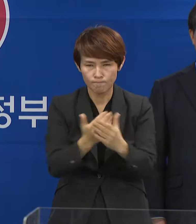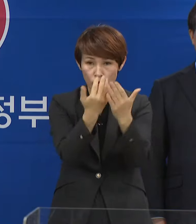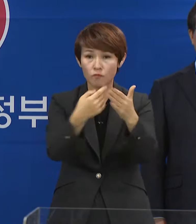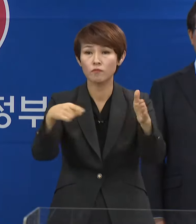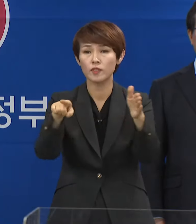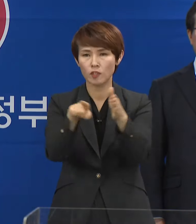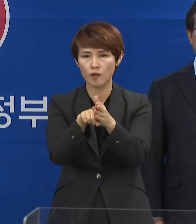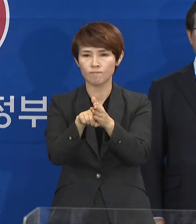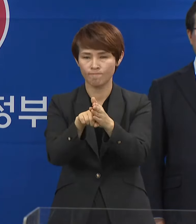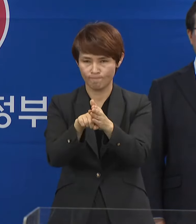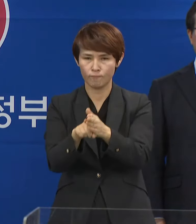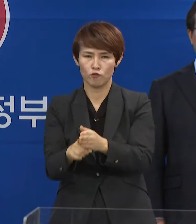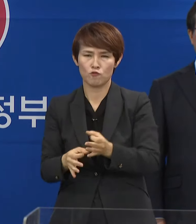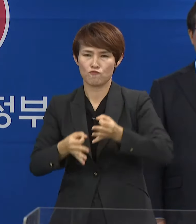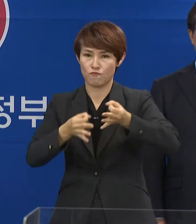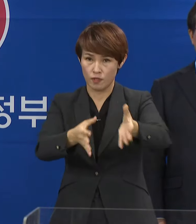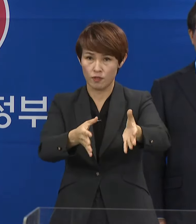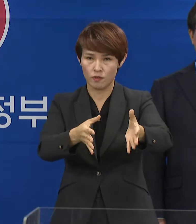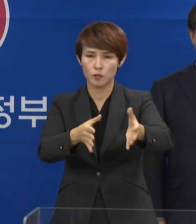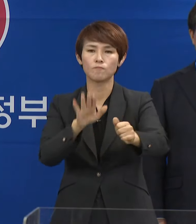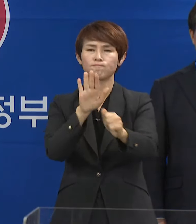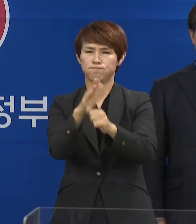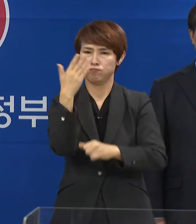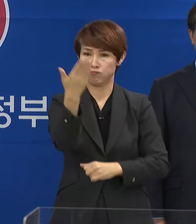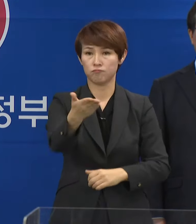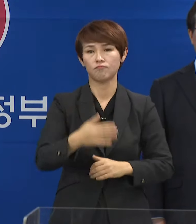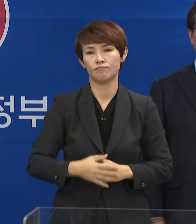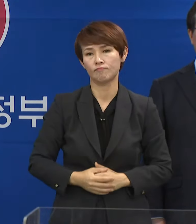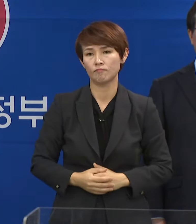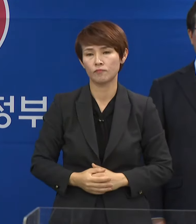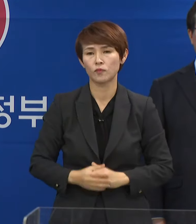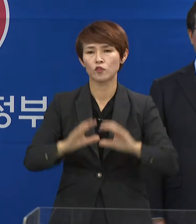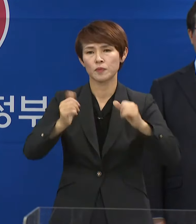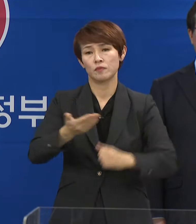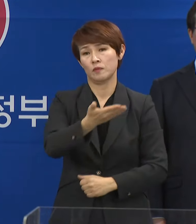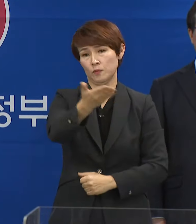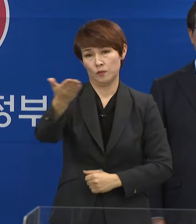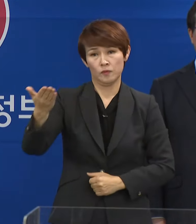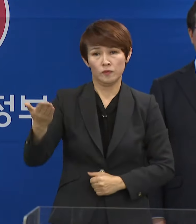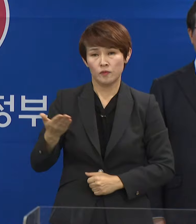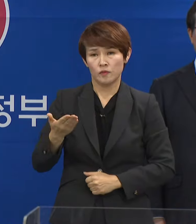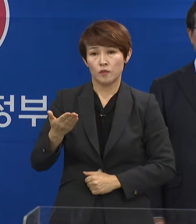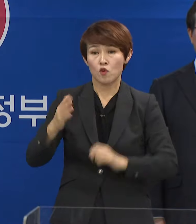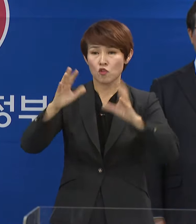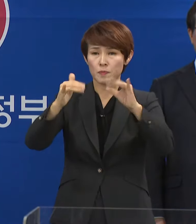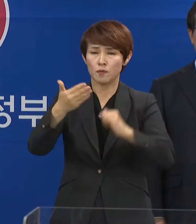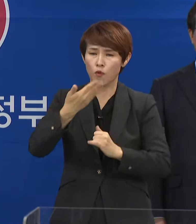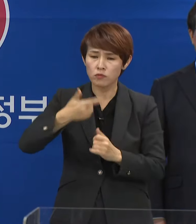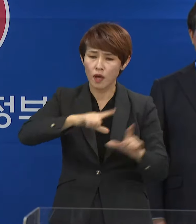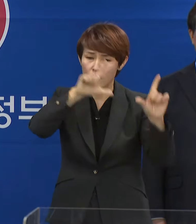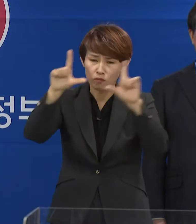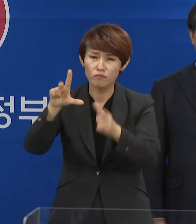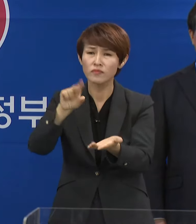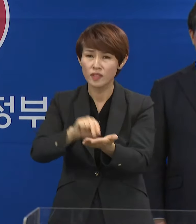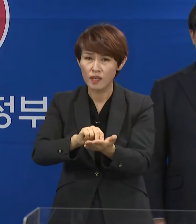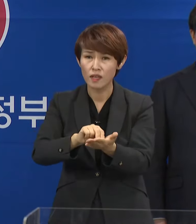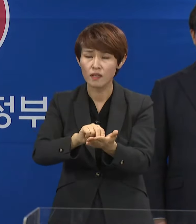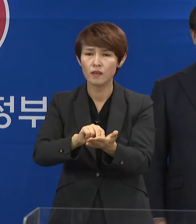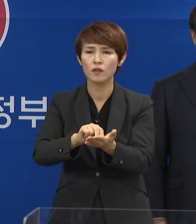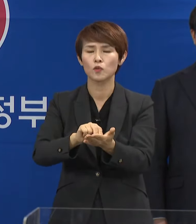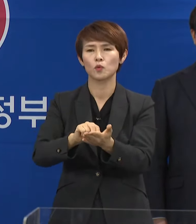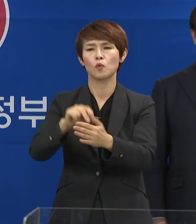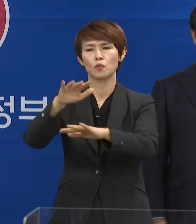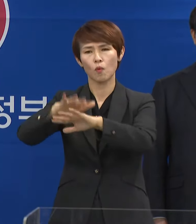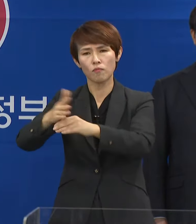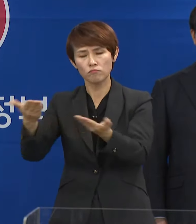발전을 위해 과감히 투자하고 지원하겠습니다. 국민 여러분, 국민이 먹고 사는 문제 그리고